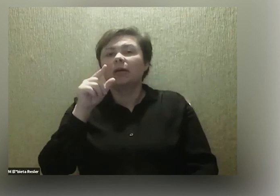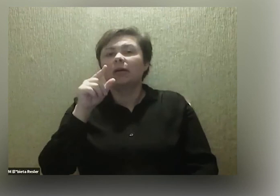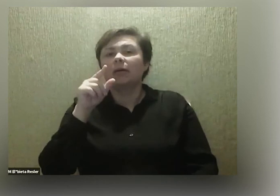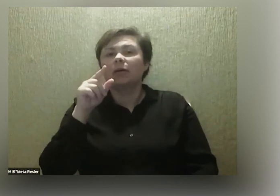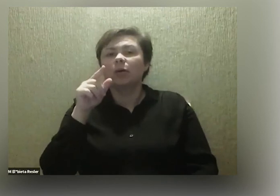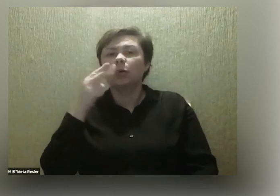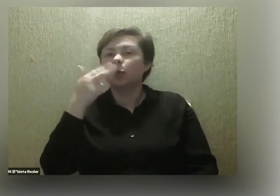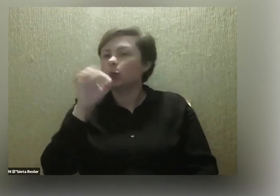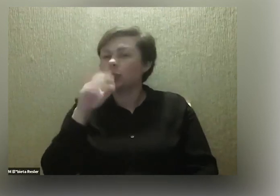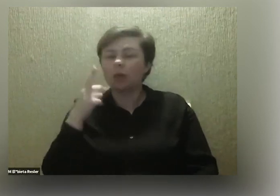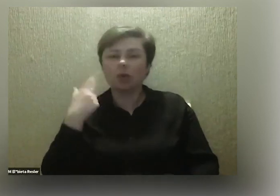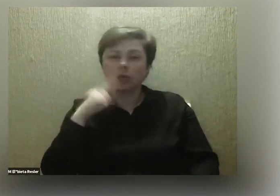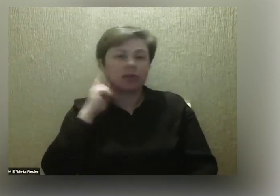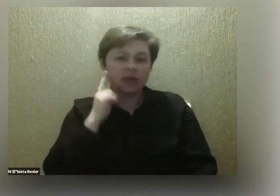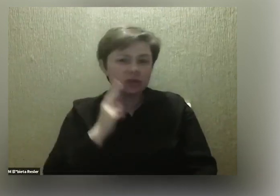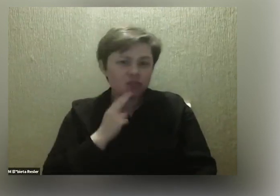osoby niesłyszące